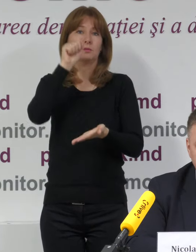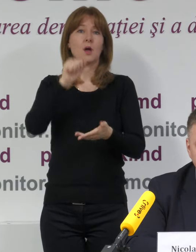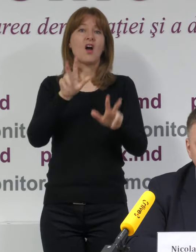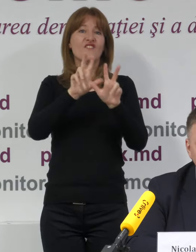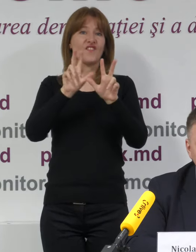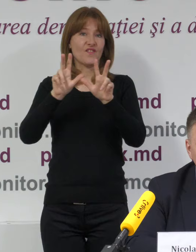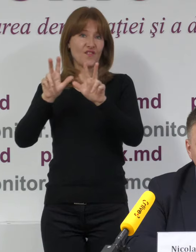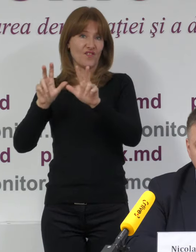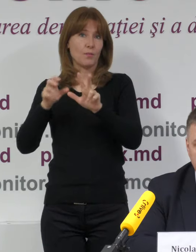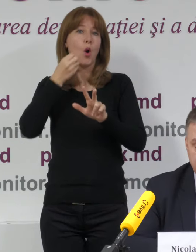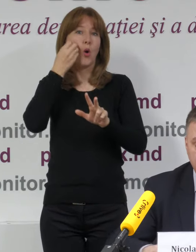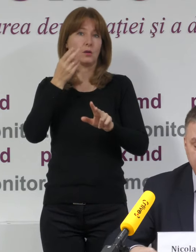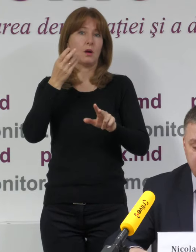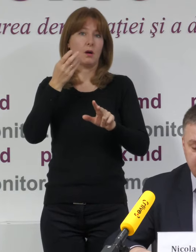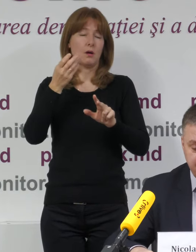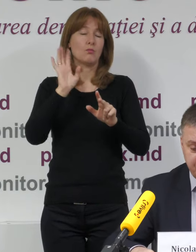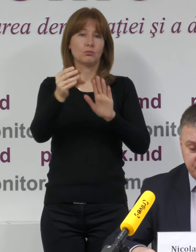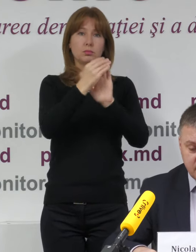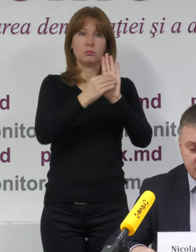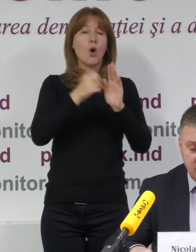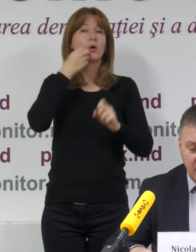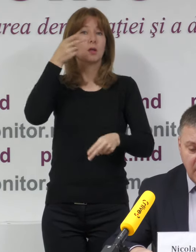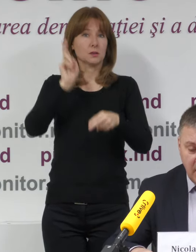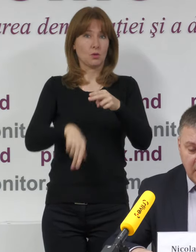Asociației de îndată ce se încheie această conferință.